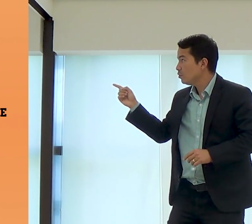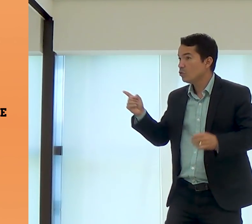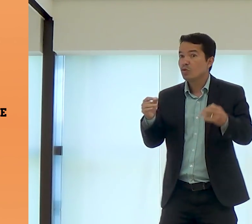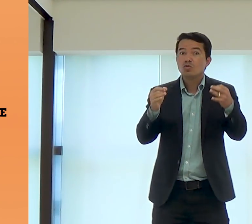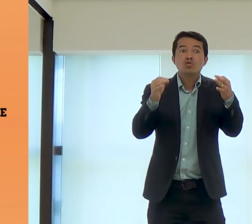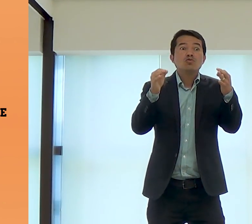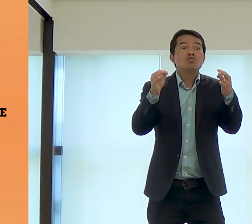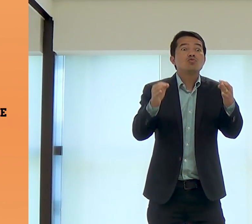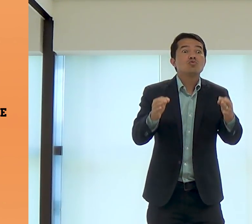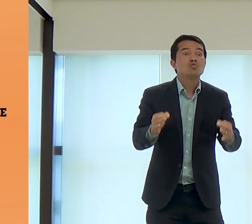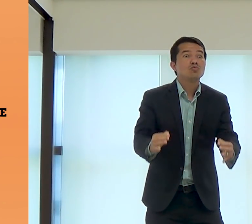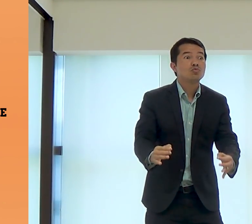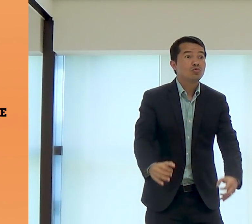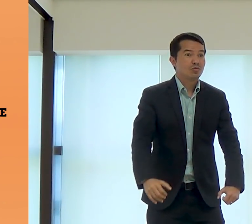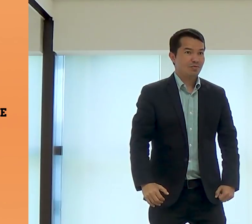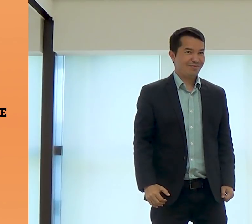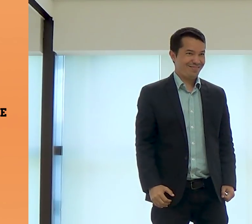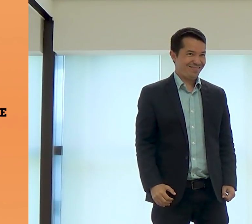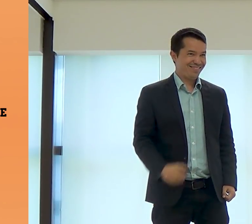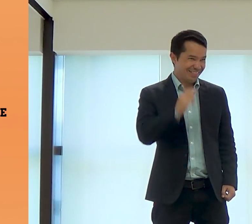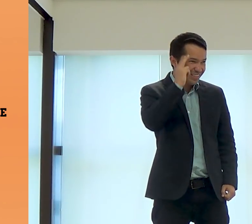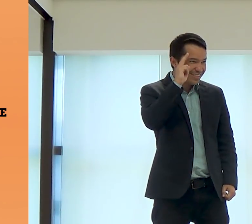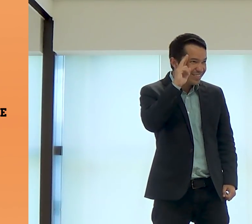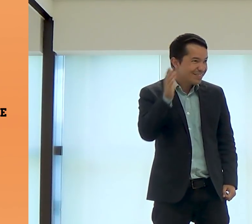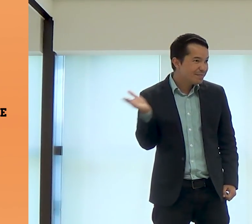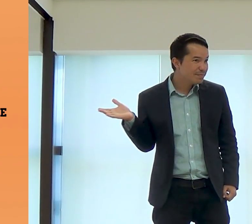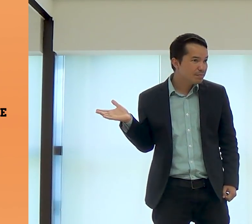Ele era um homem justo, correto.